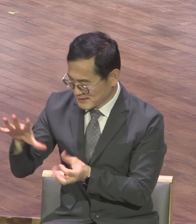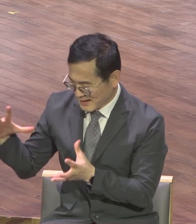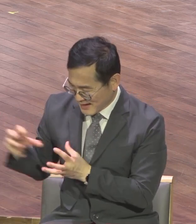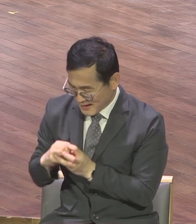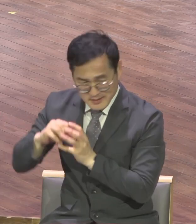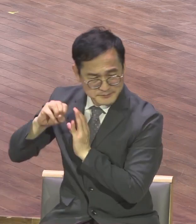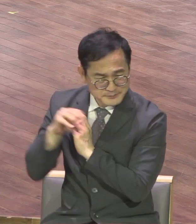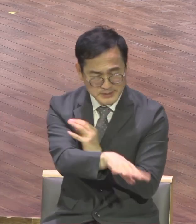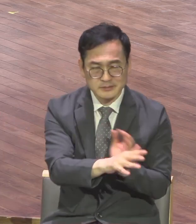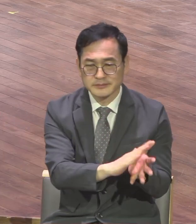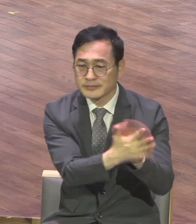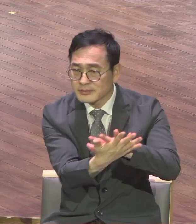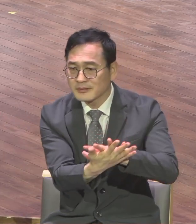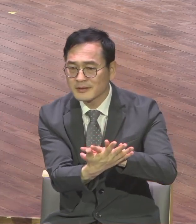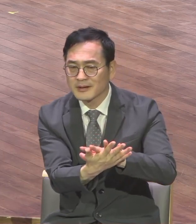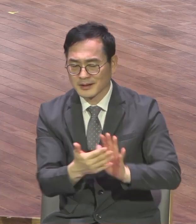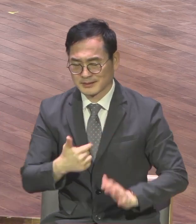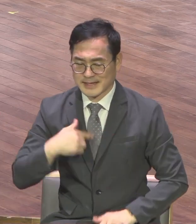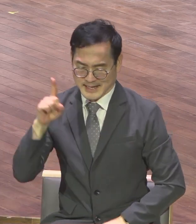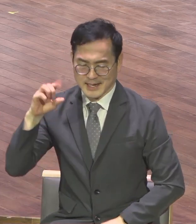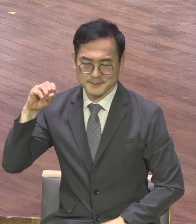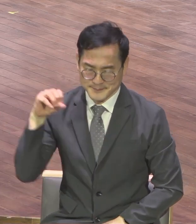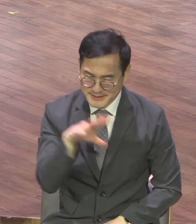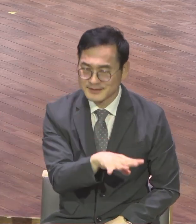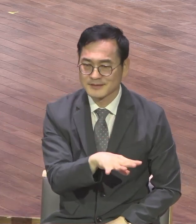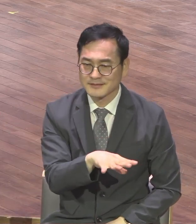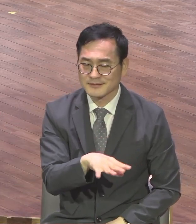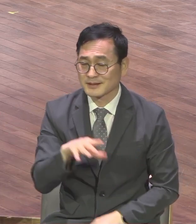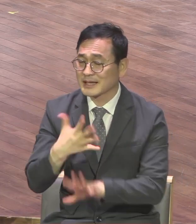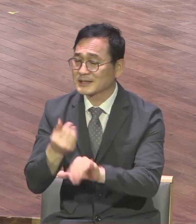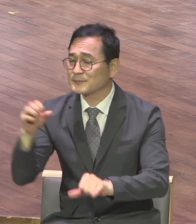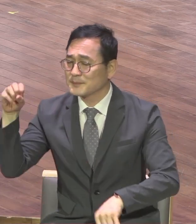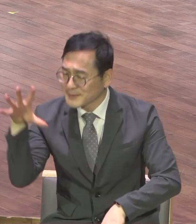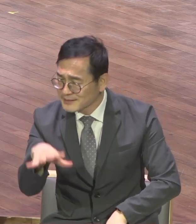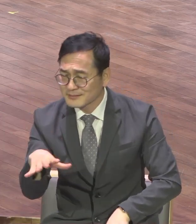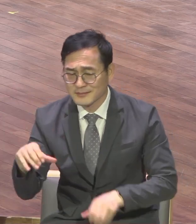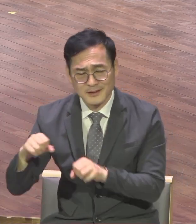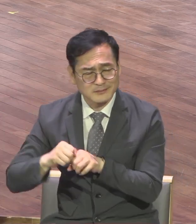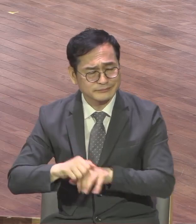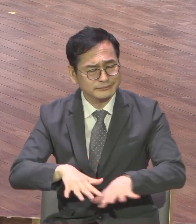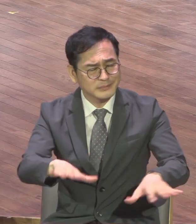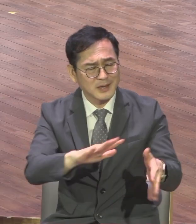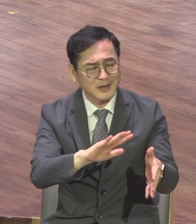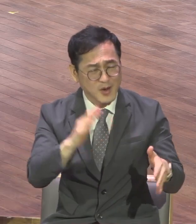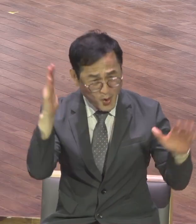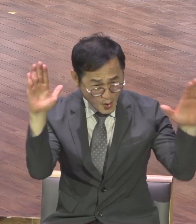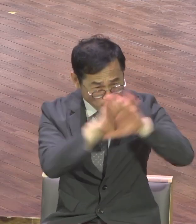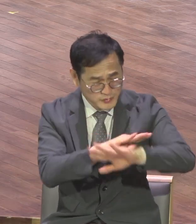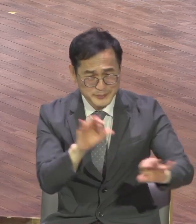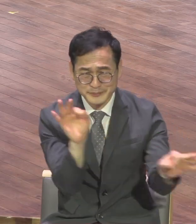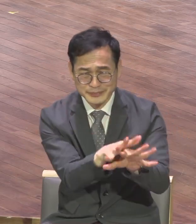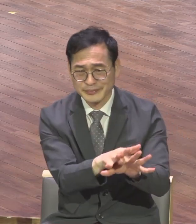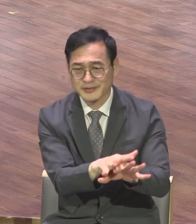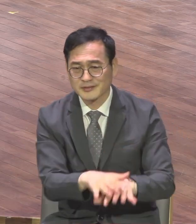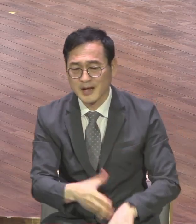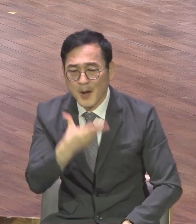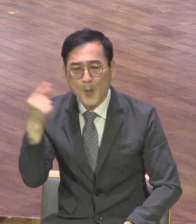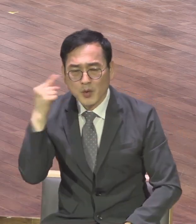오시면 안 돼요 그래서 여러분이 가정과 지역 직장과 사업장 하급 현장에 온통 포금으로 활롤을 타오게 만드는